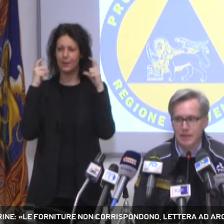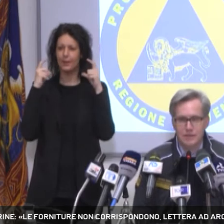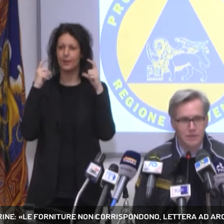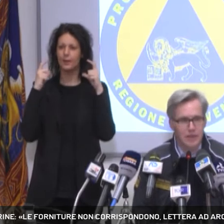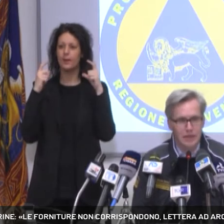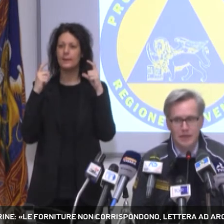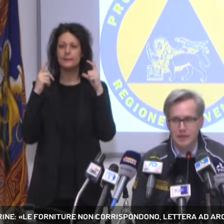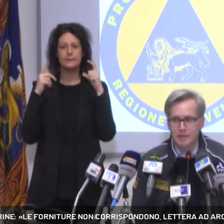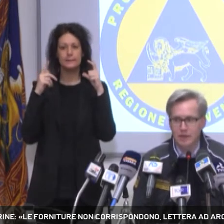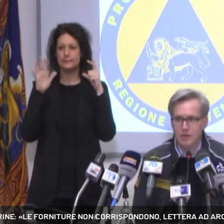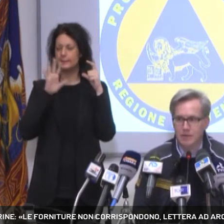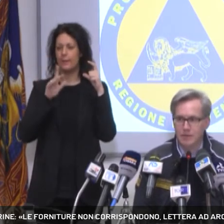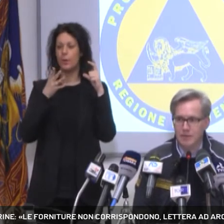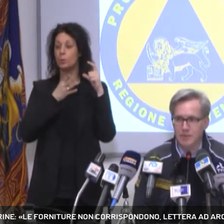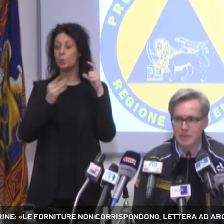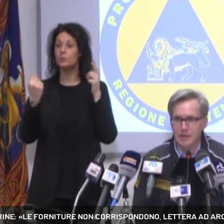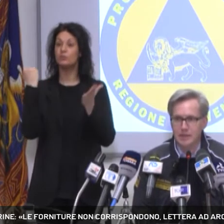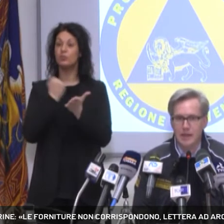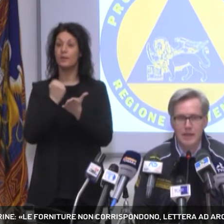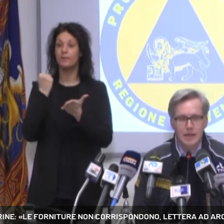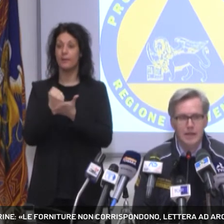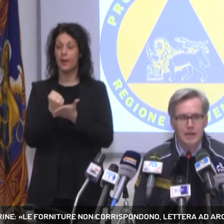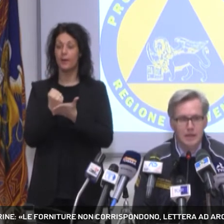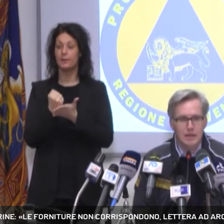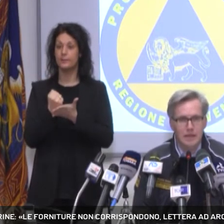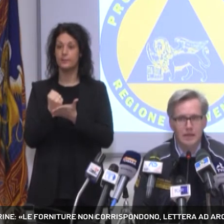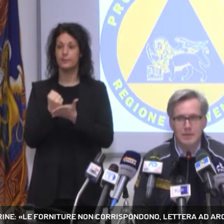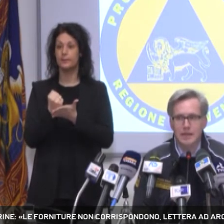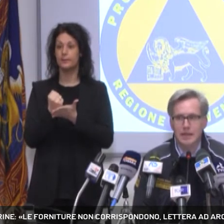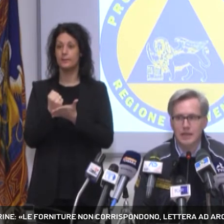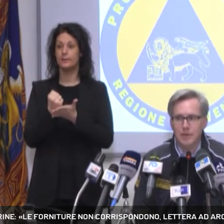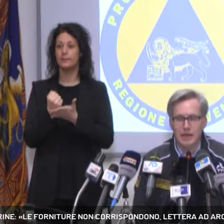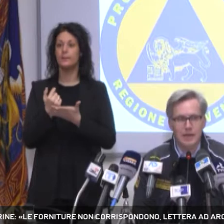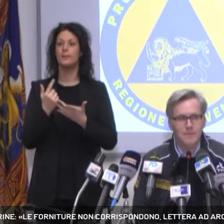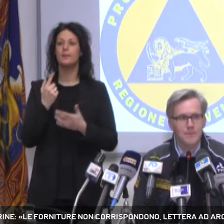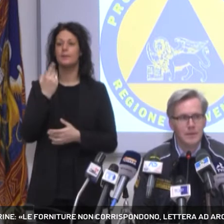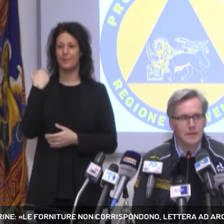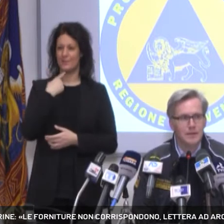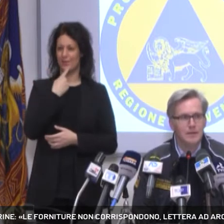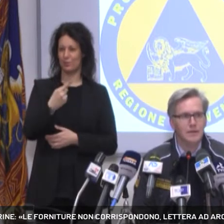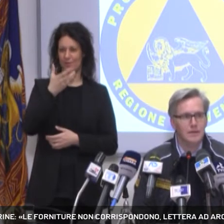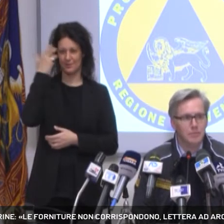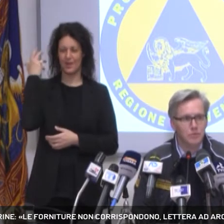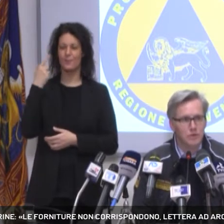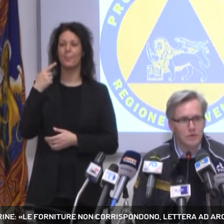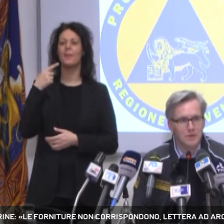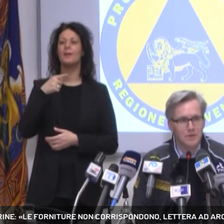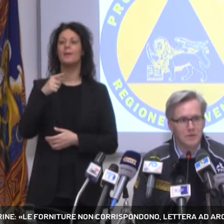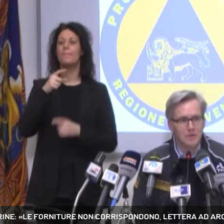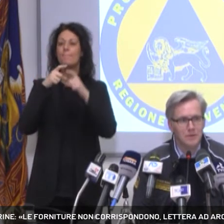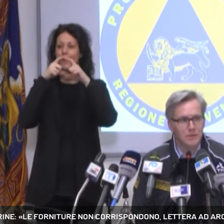certificazione relativa. Come diceva il Presidente, le mascherine non